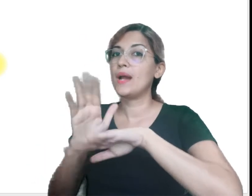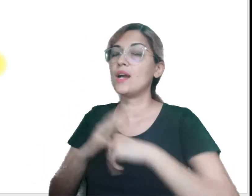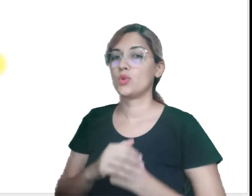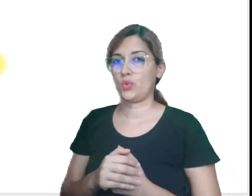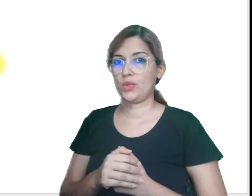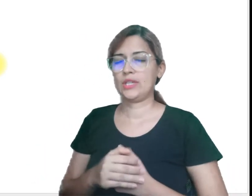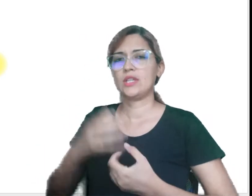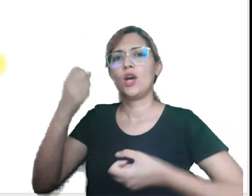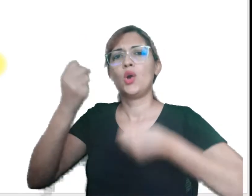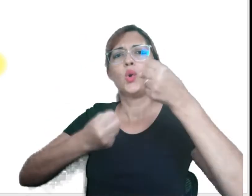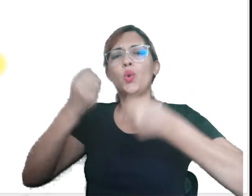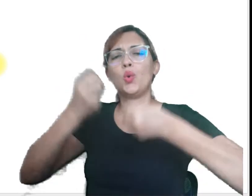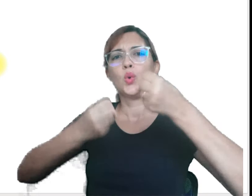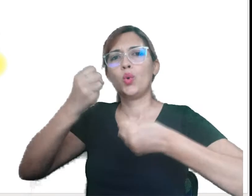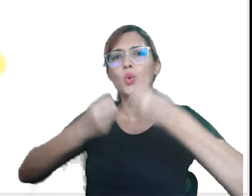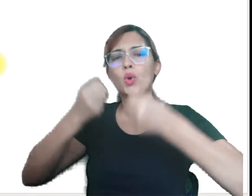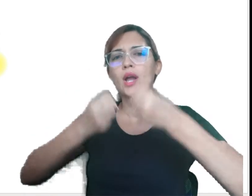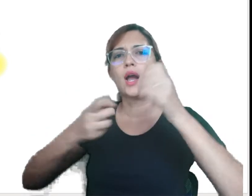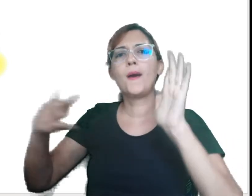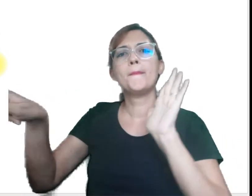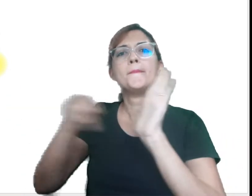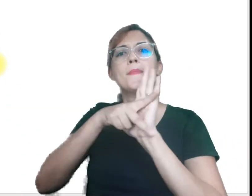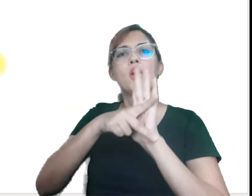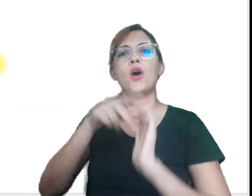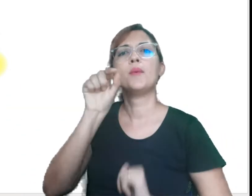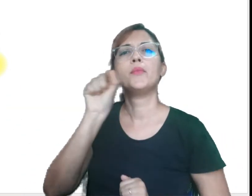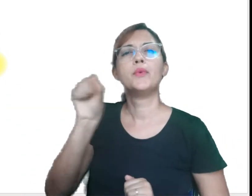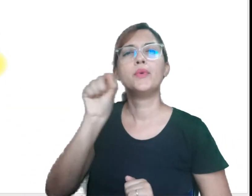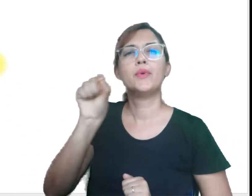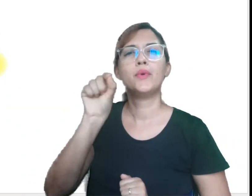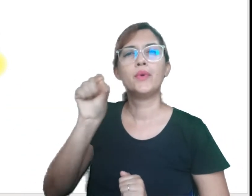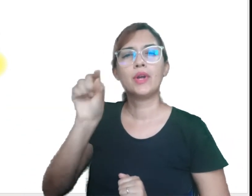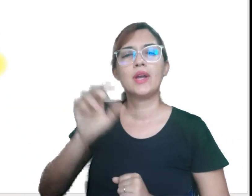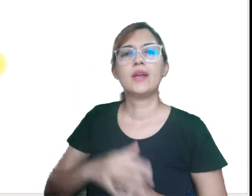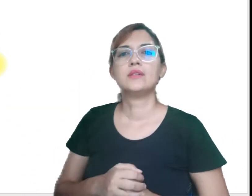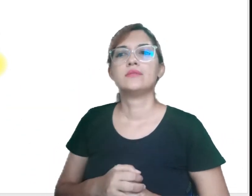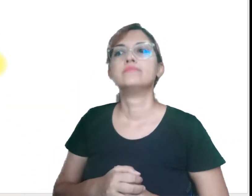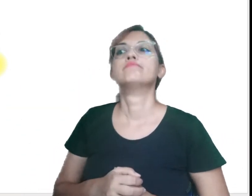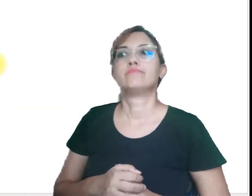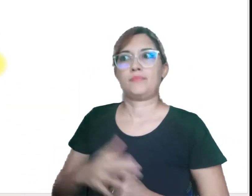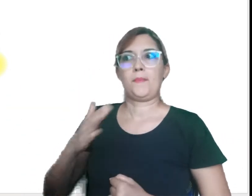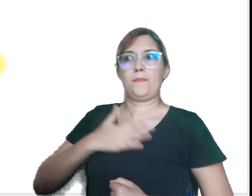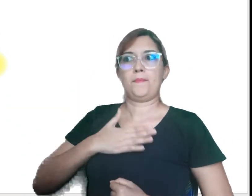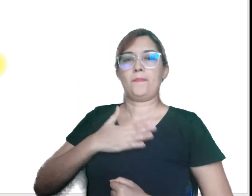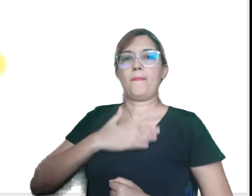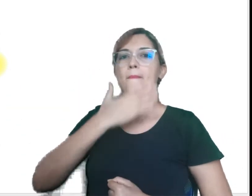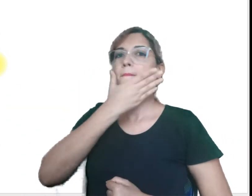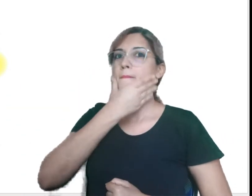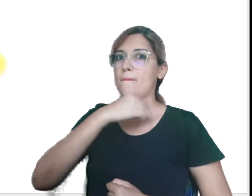Então, o carro é de quem? A quem pertence esse carro? Ao meu pai.